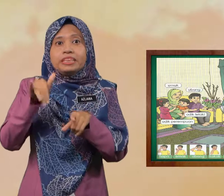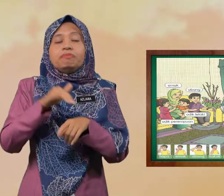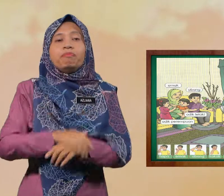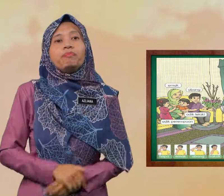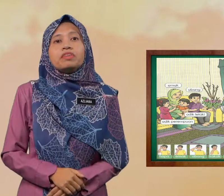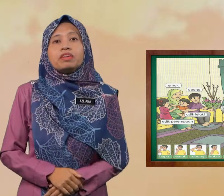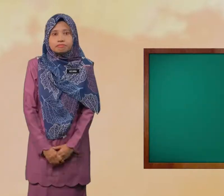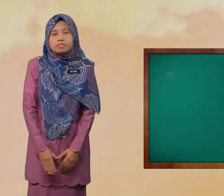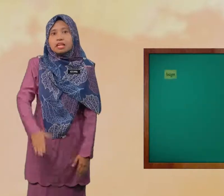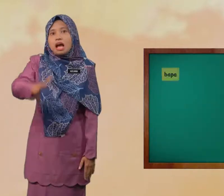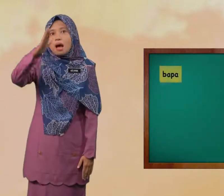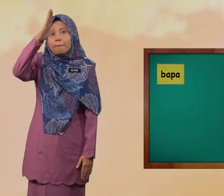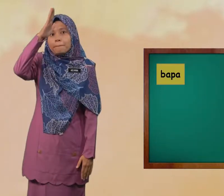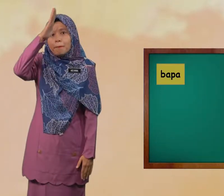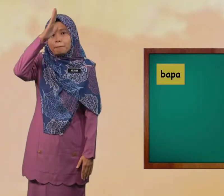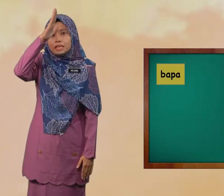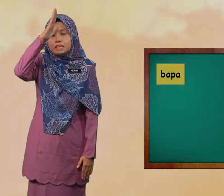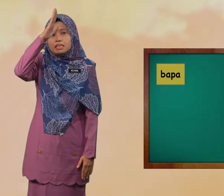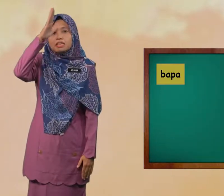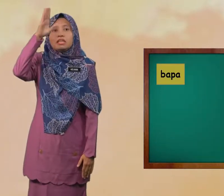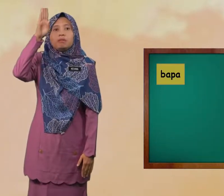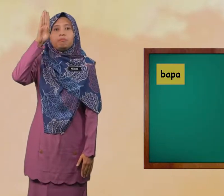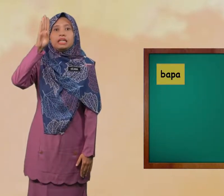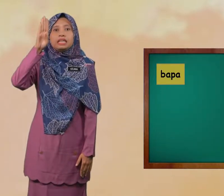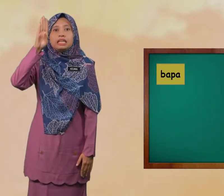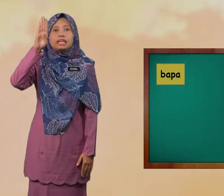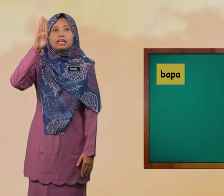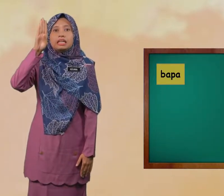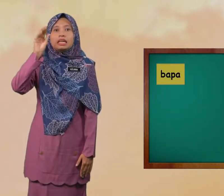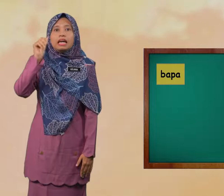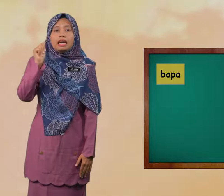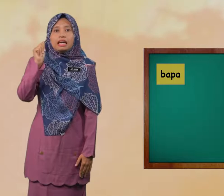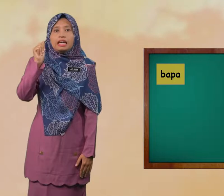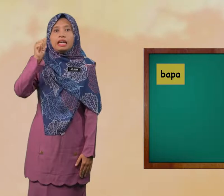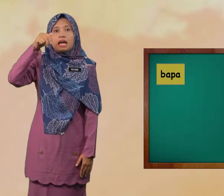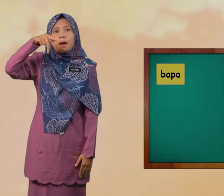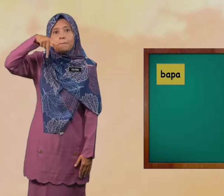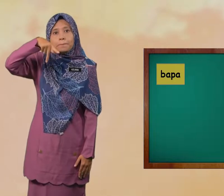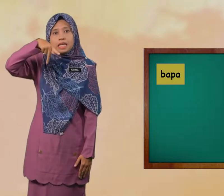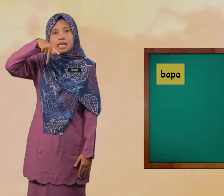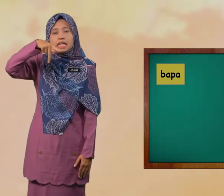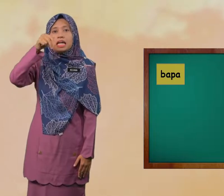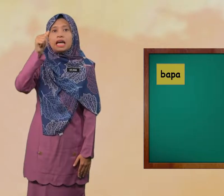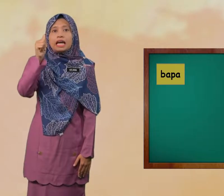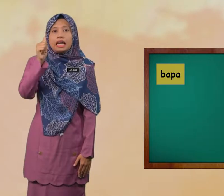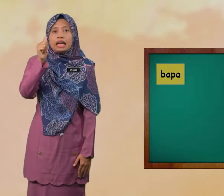Bapa B A P A